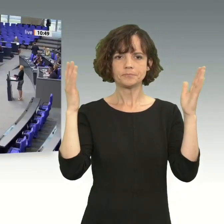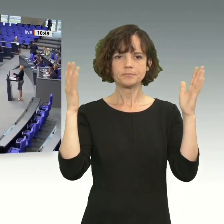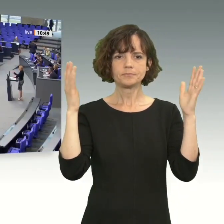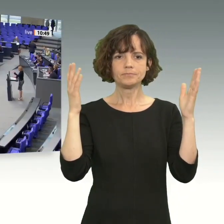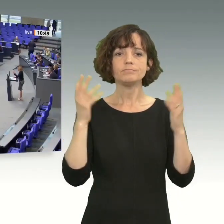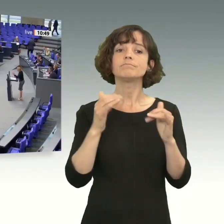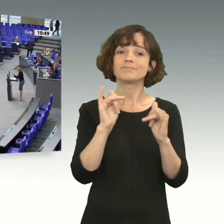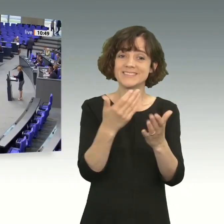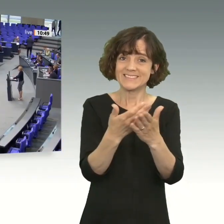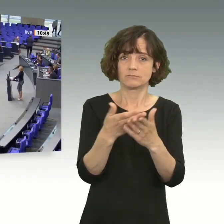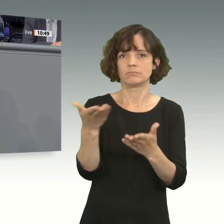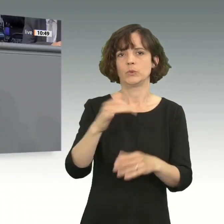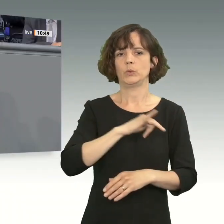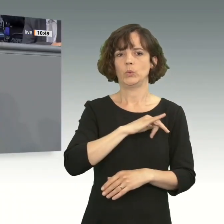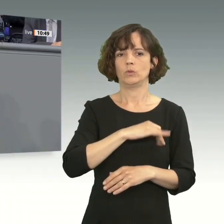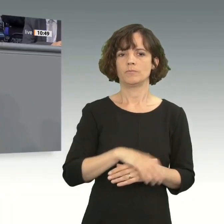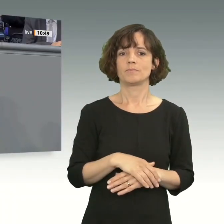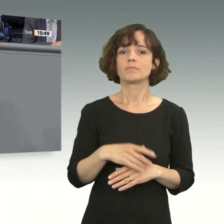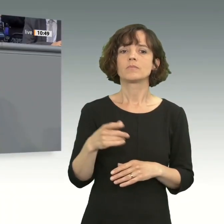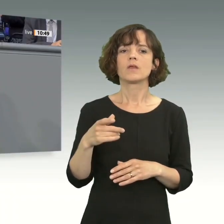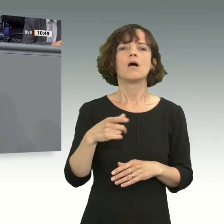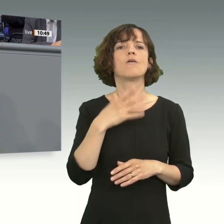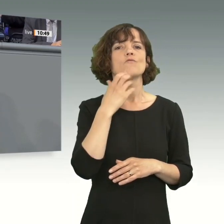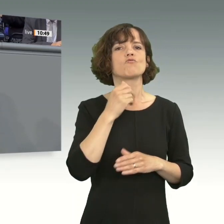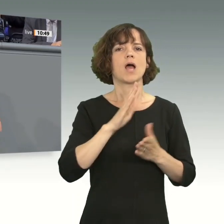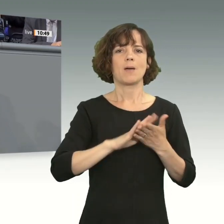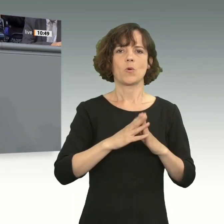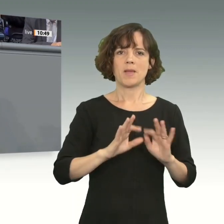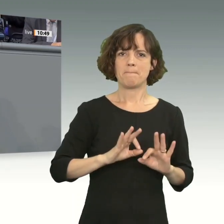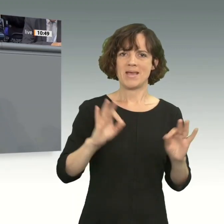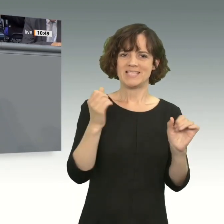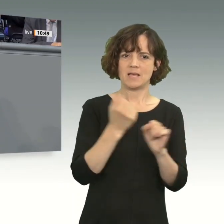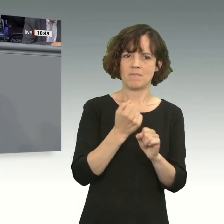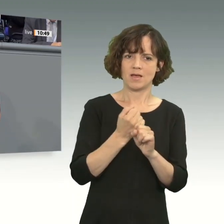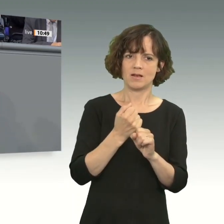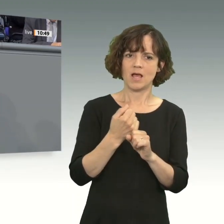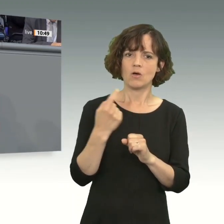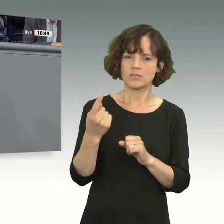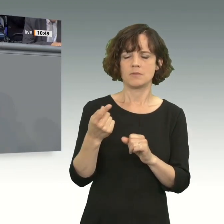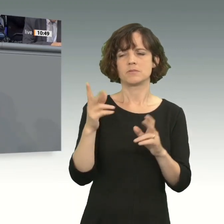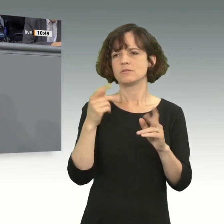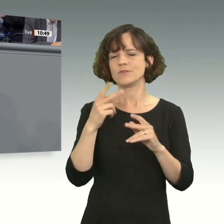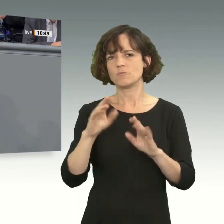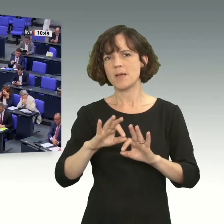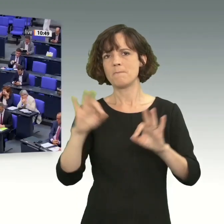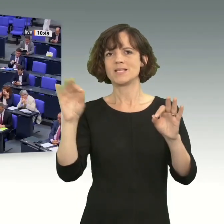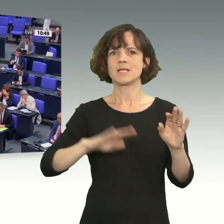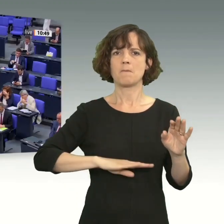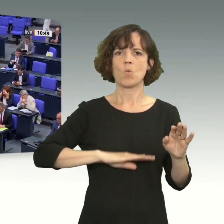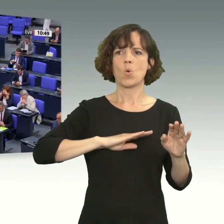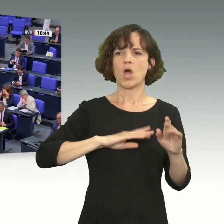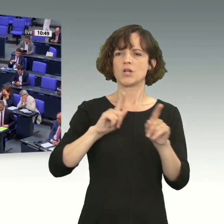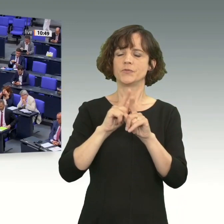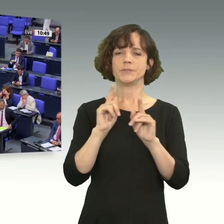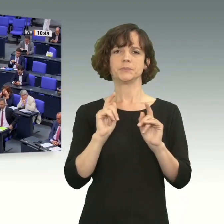Ja, das sind die Grünen. Wir wollen das Abkommen besser machen. Sie sind auch per se die Besseren. Sie sind auf einem moralisch hohen